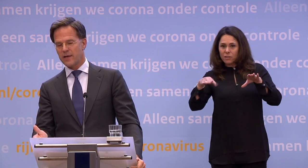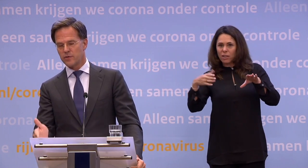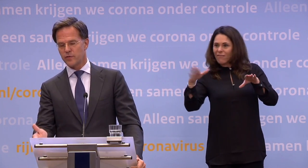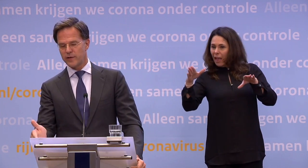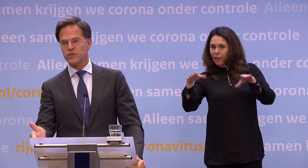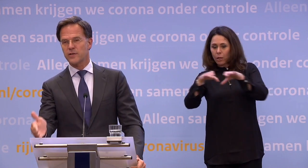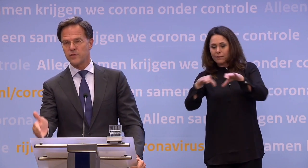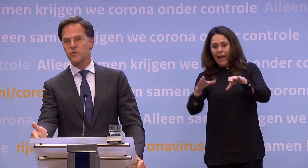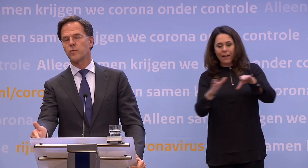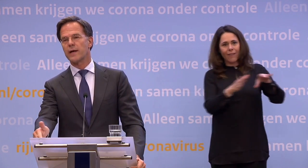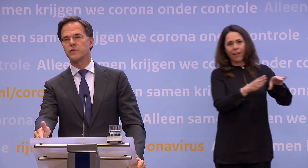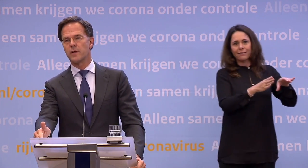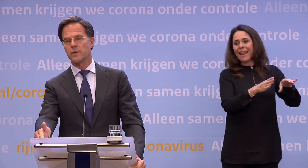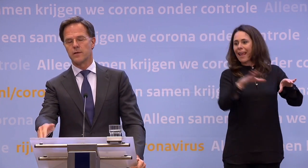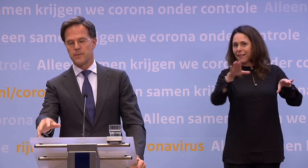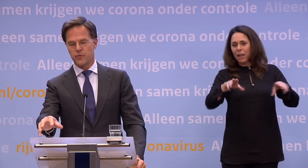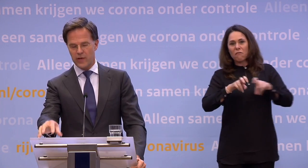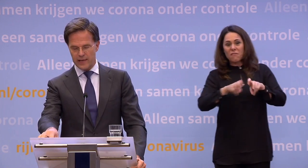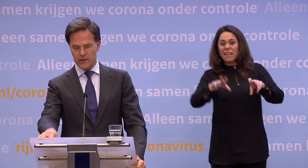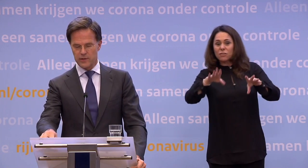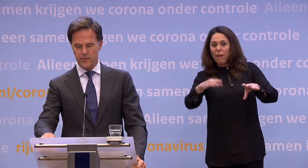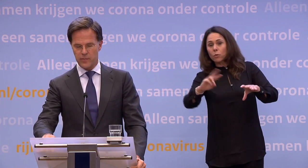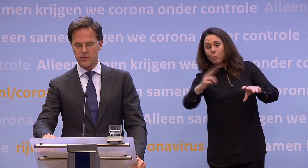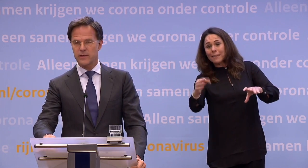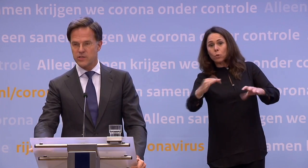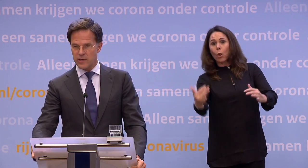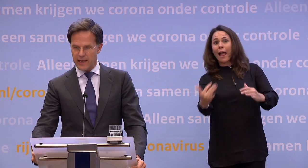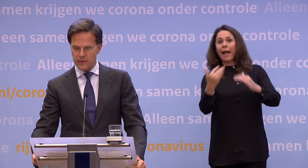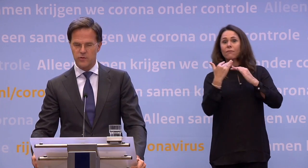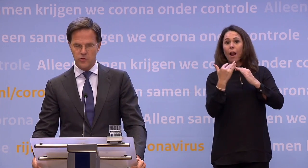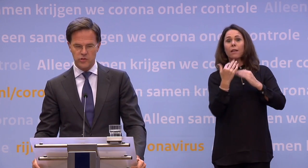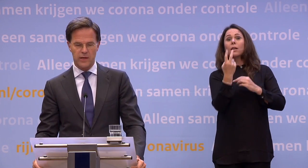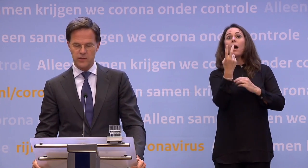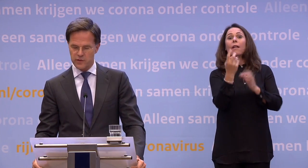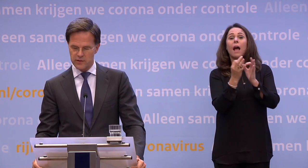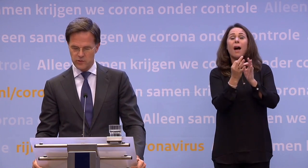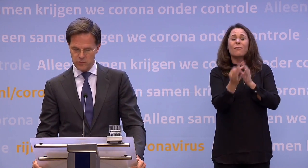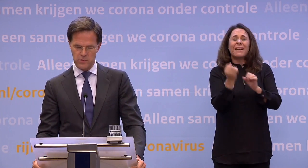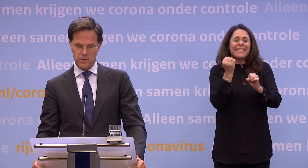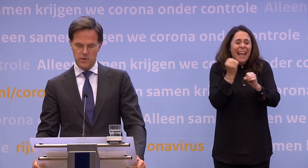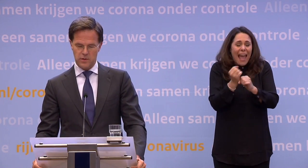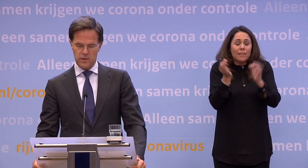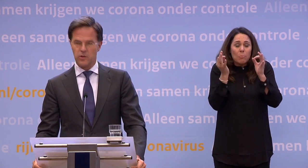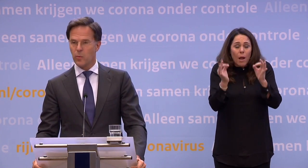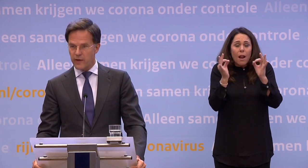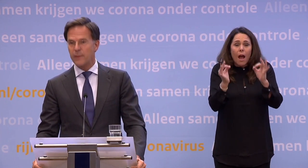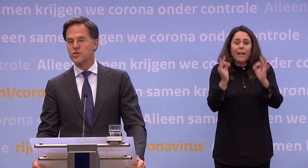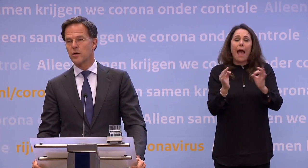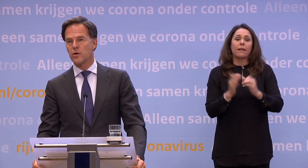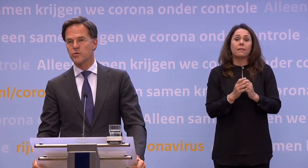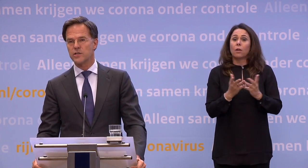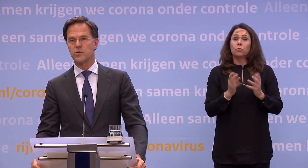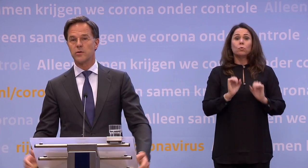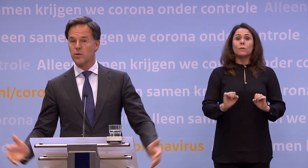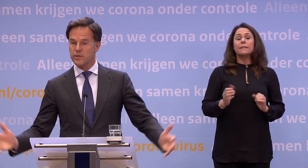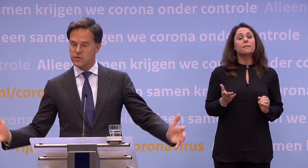de vijand, het virus ligt te wachten om weer aan te vallen. Dus echt die anderhalve meter is echt cruciaal. En als we dat niet doen, dan lopen we echt met